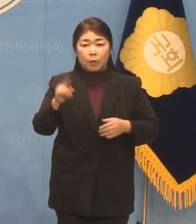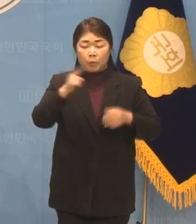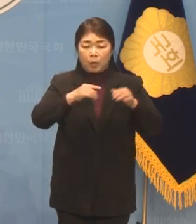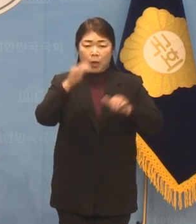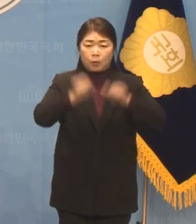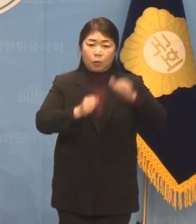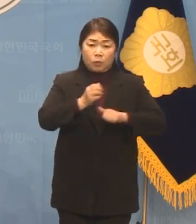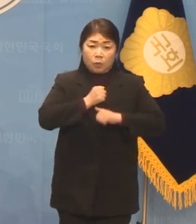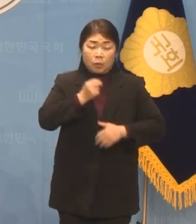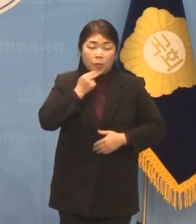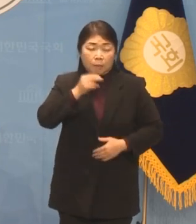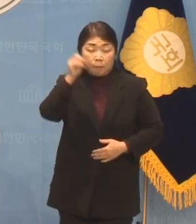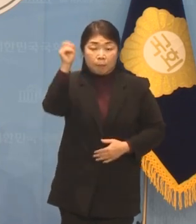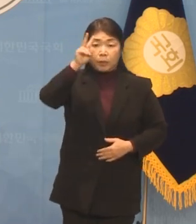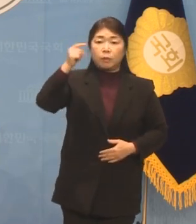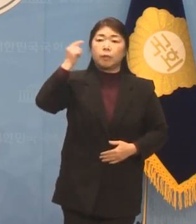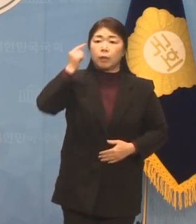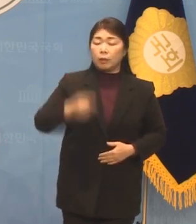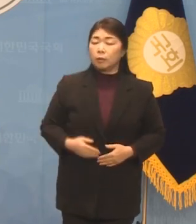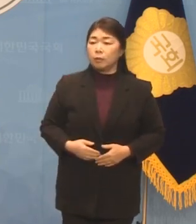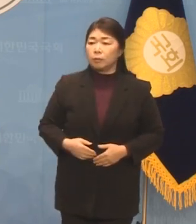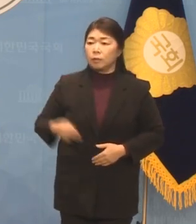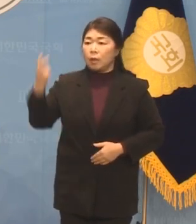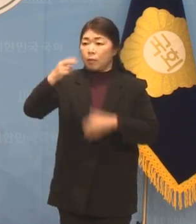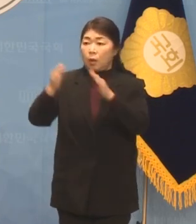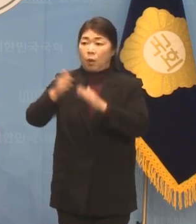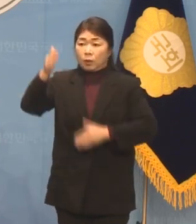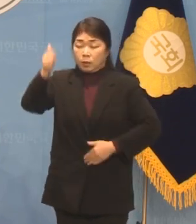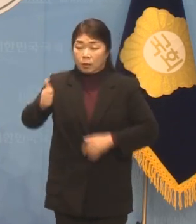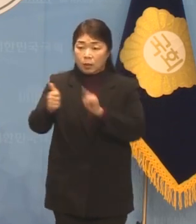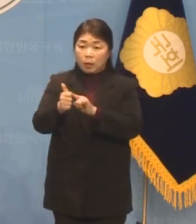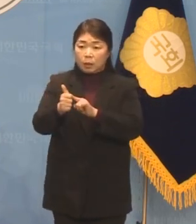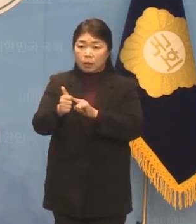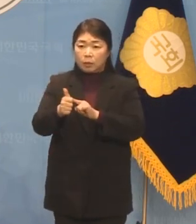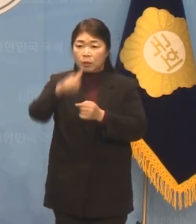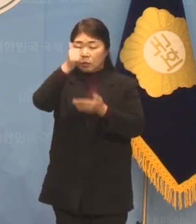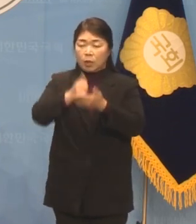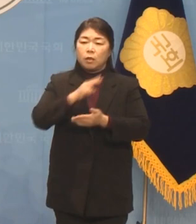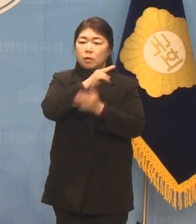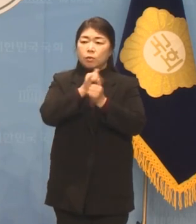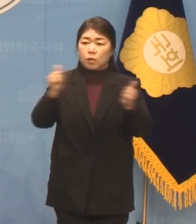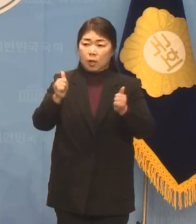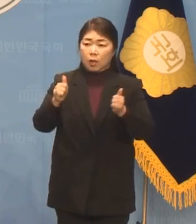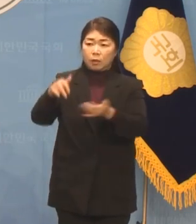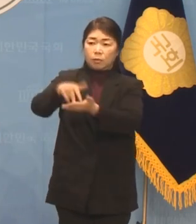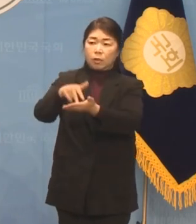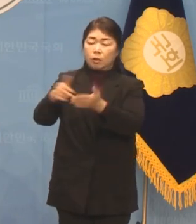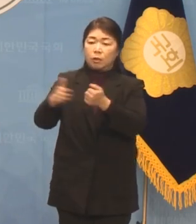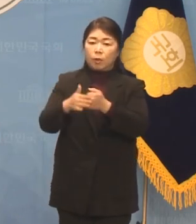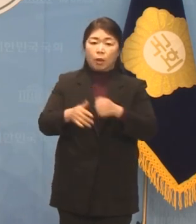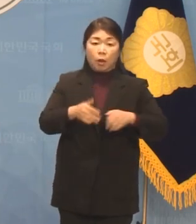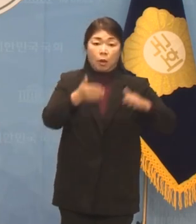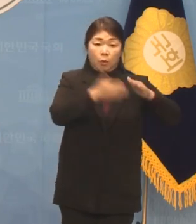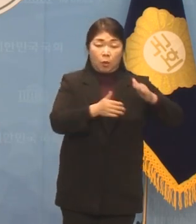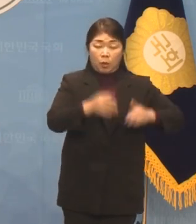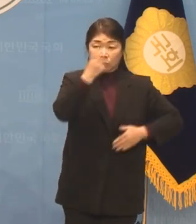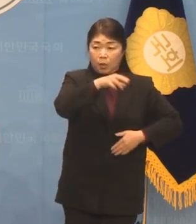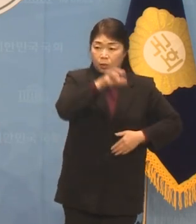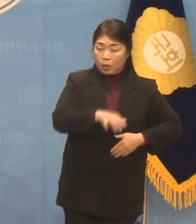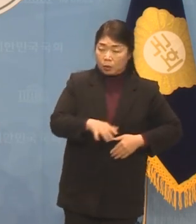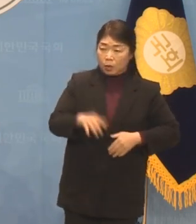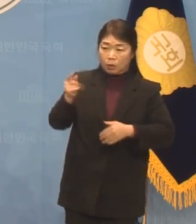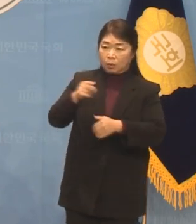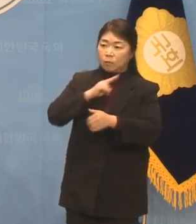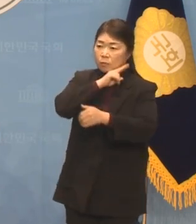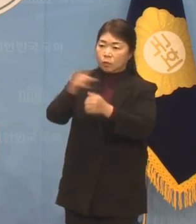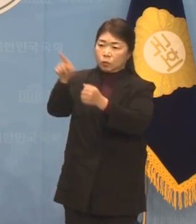다른 때도 아니고 감사원장이 피의자 신분으로 공수처의 수사를 받고 있는 마당에 2년마다